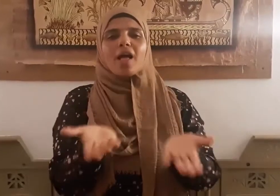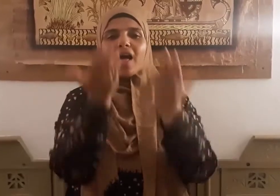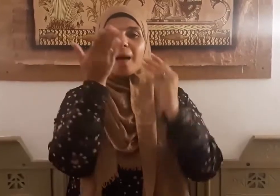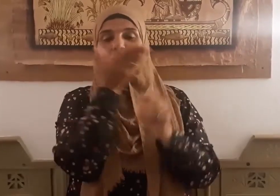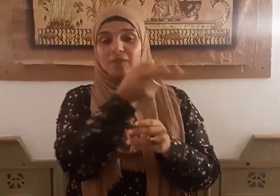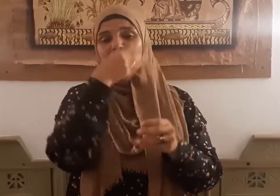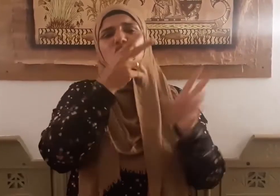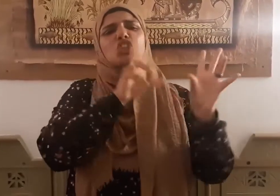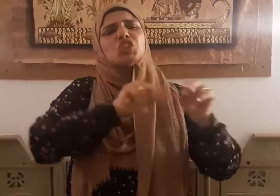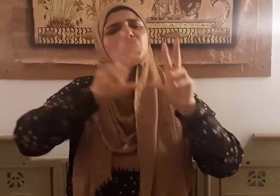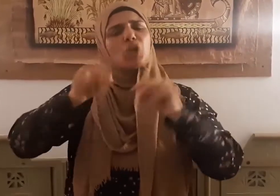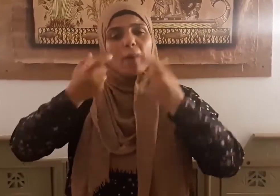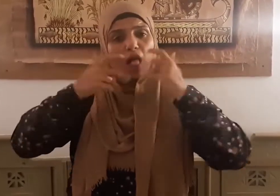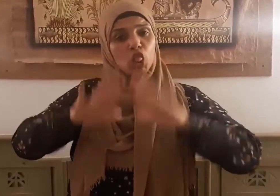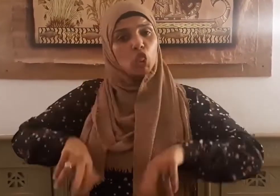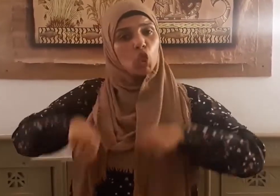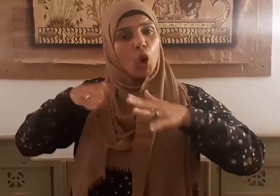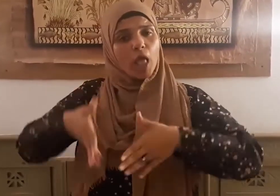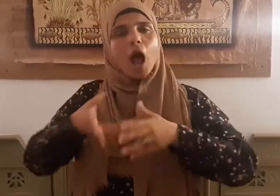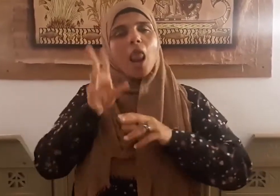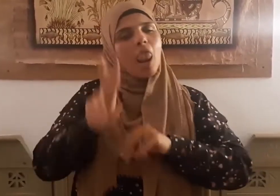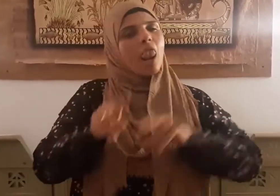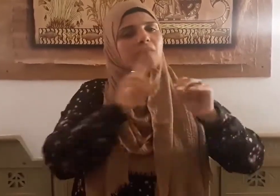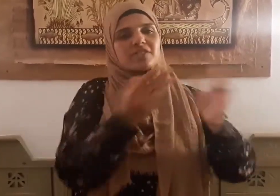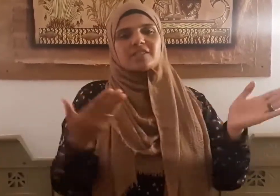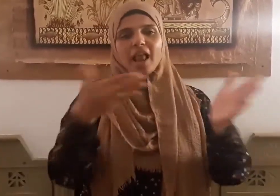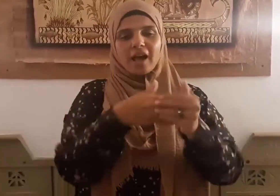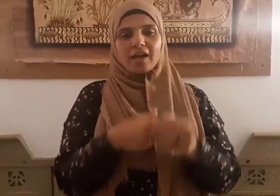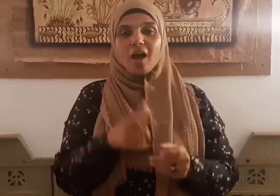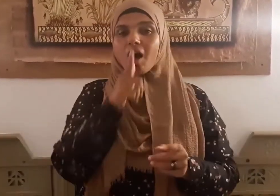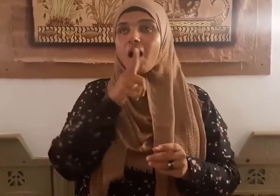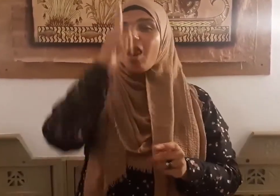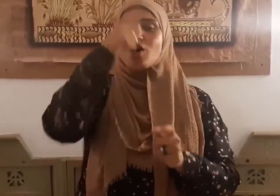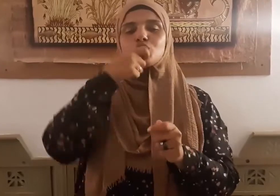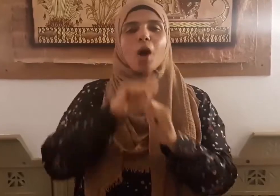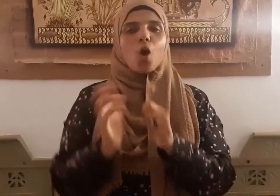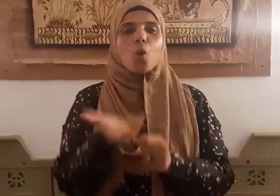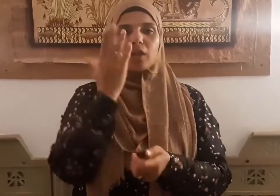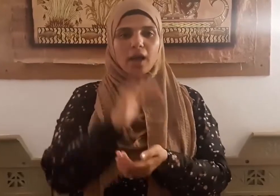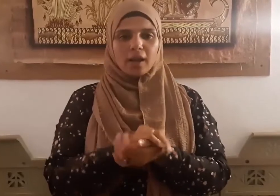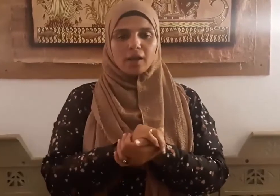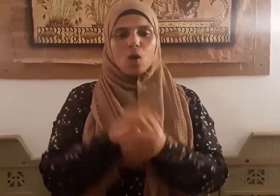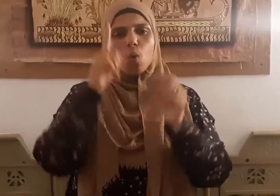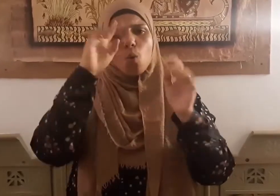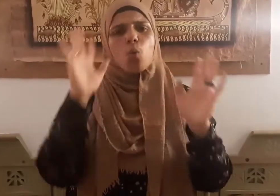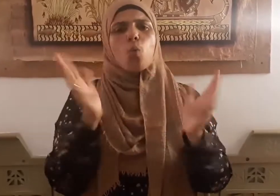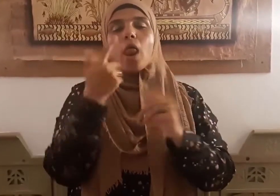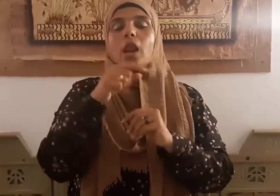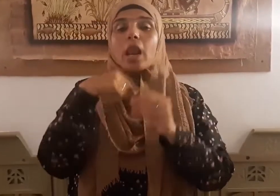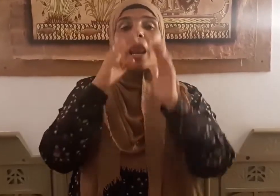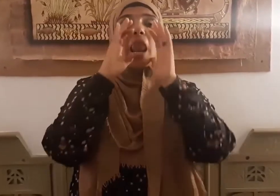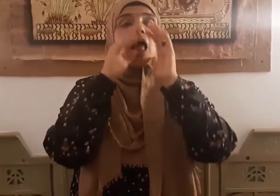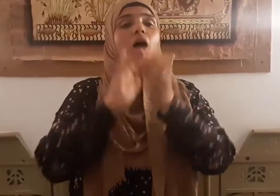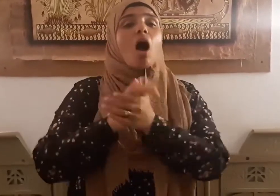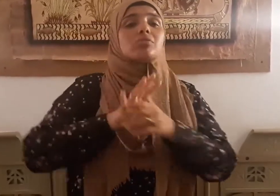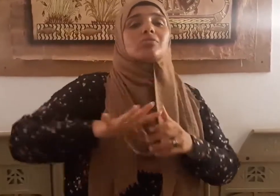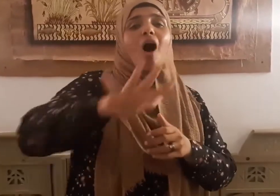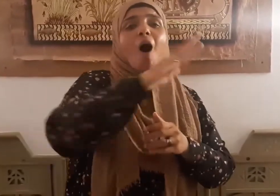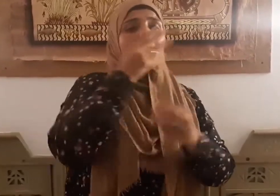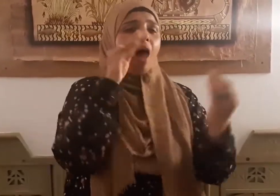يعرفون بها في الدنيا قال تعالى ونادى أصحاب الأعراف رجالا